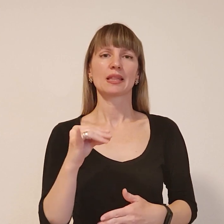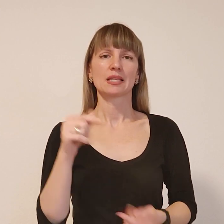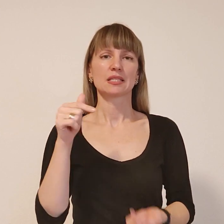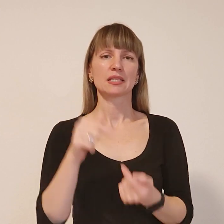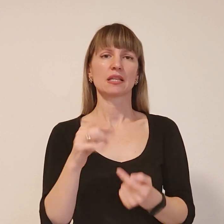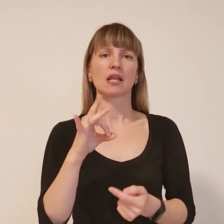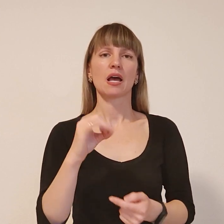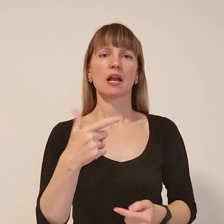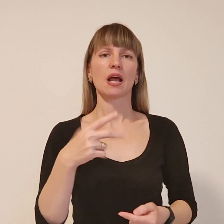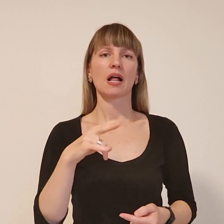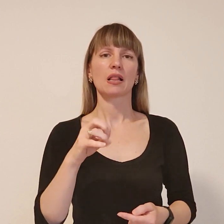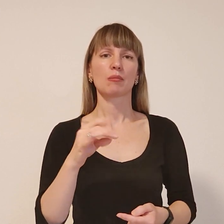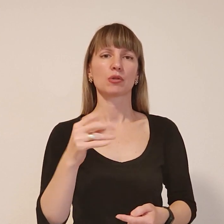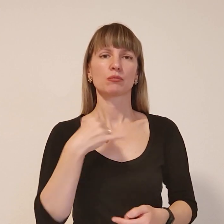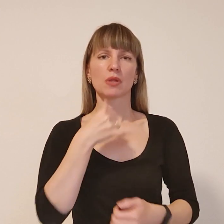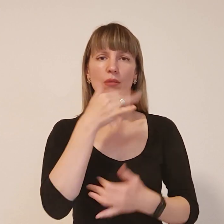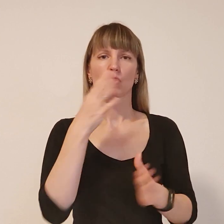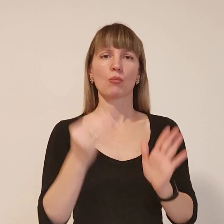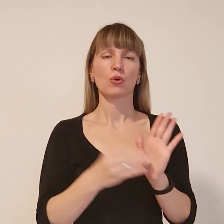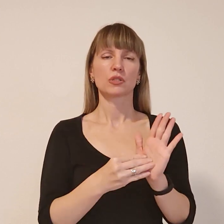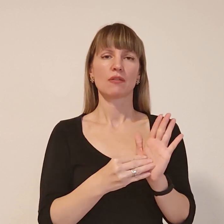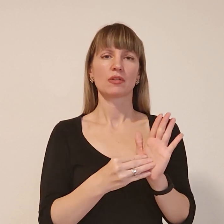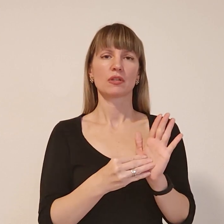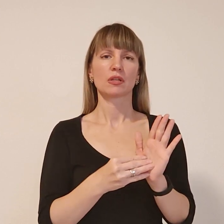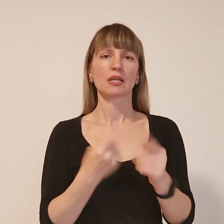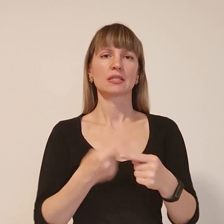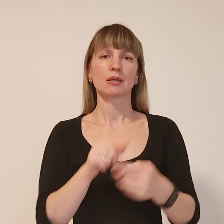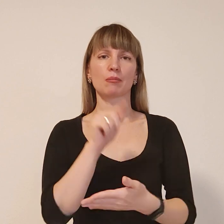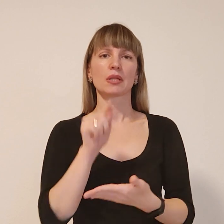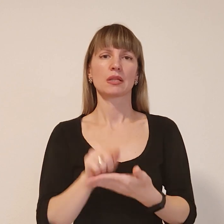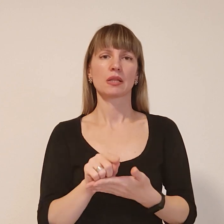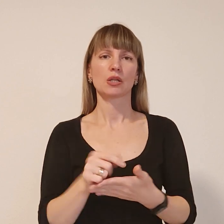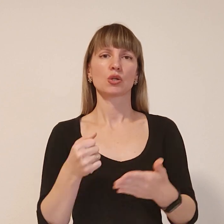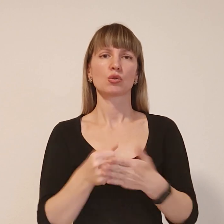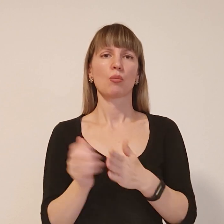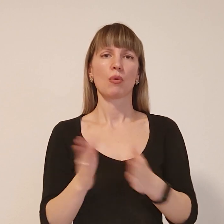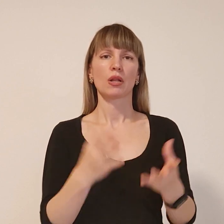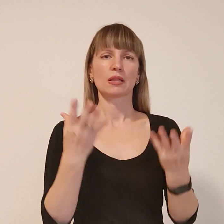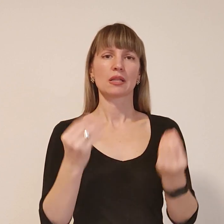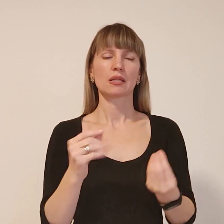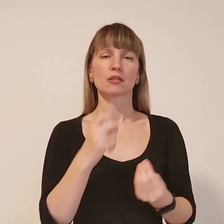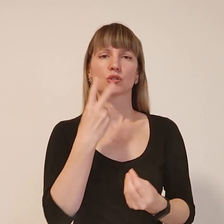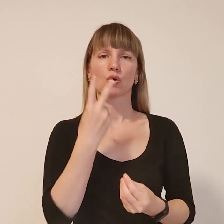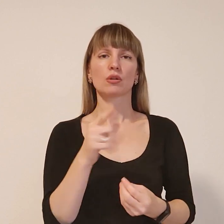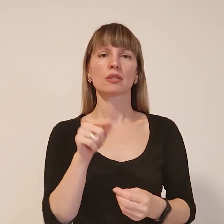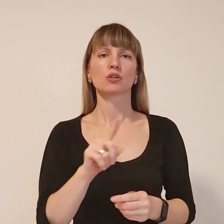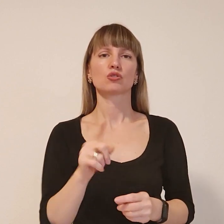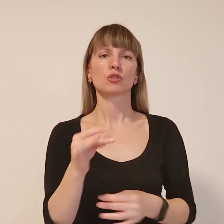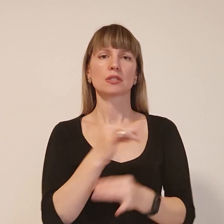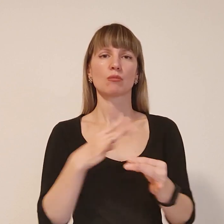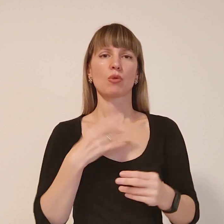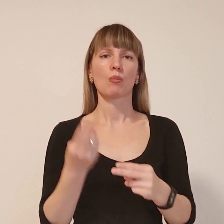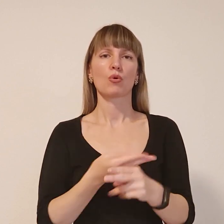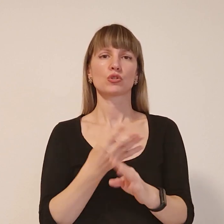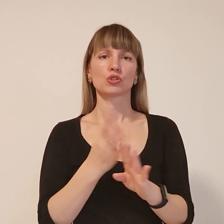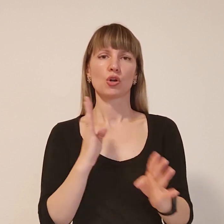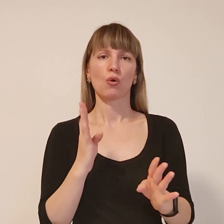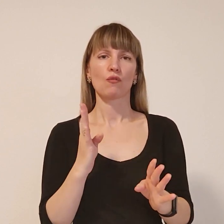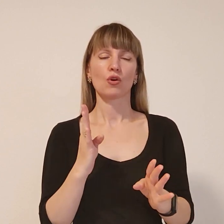регламенту, ми не можемо поставити, не могли поставити це питання до порядку денного зогляду на те, що сесія була позачерговою, і